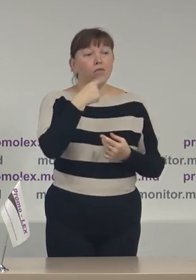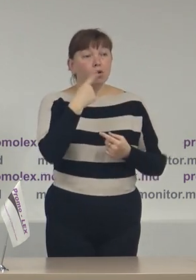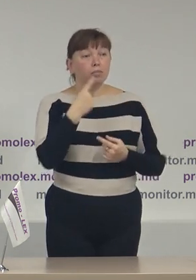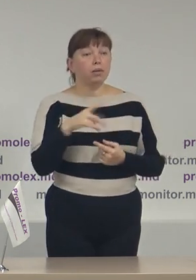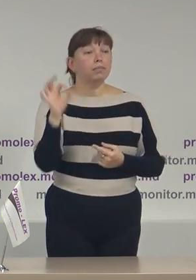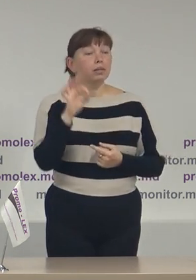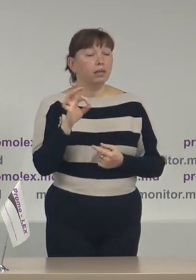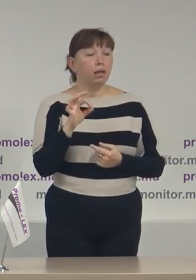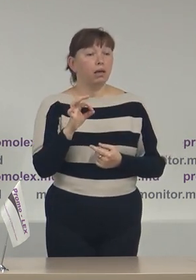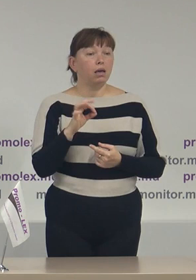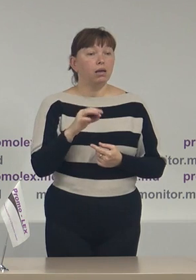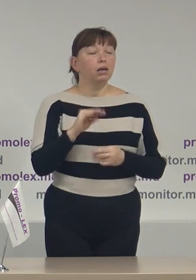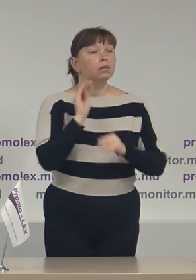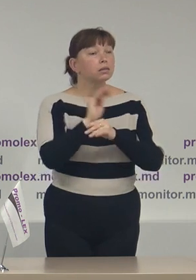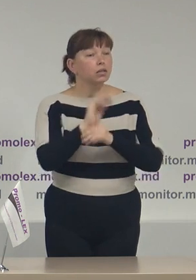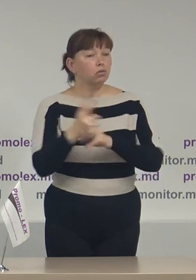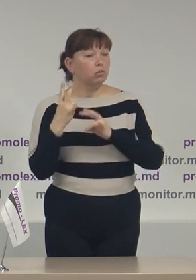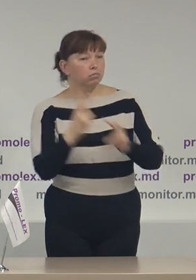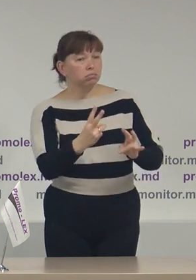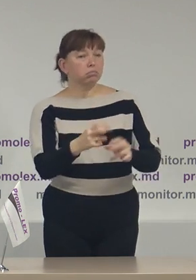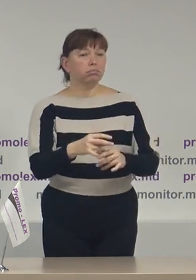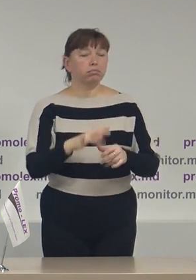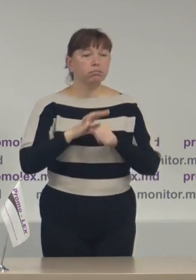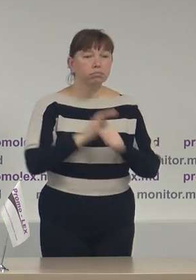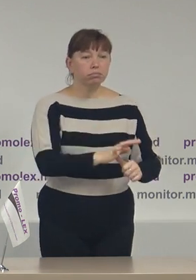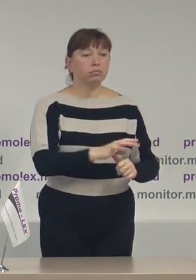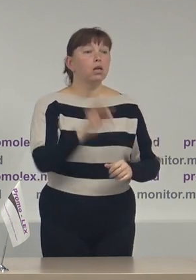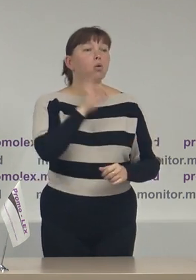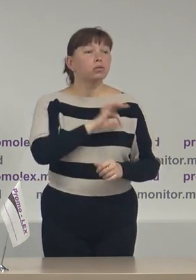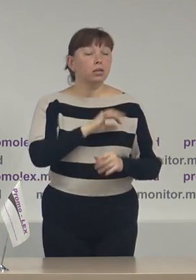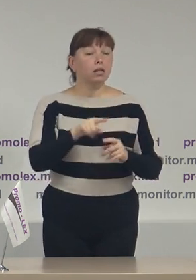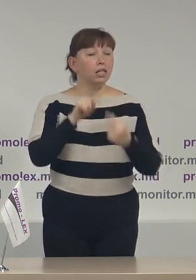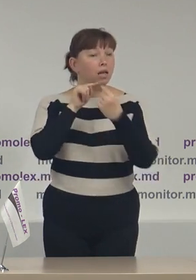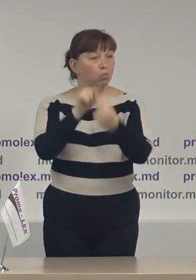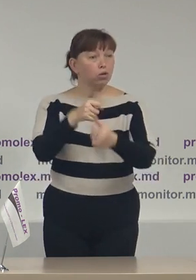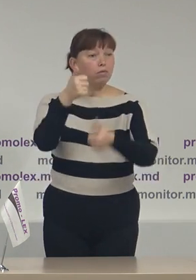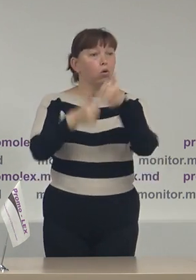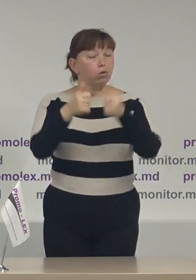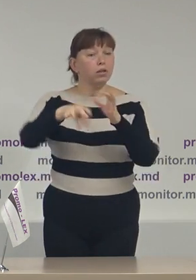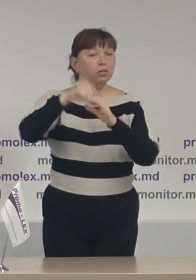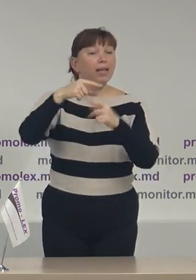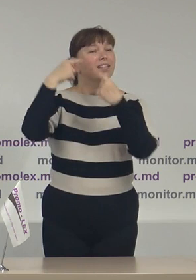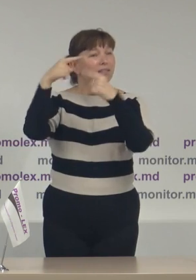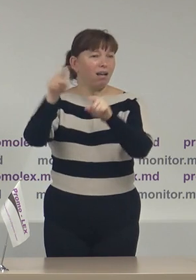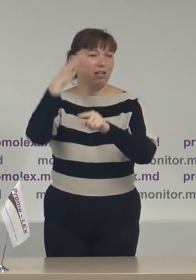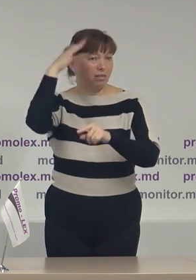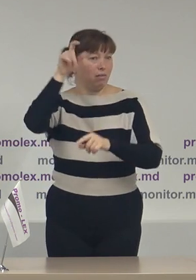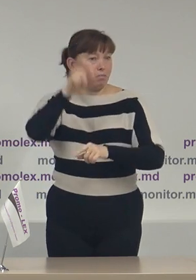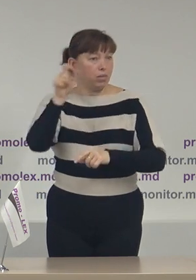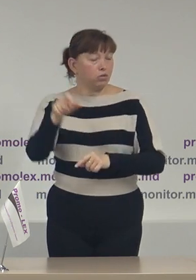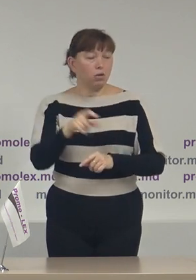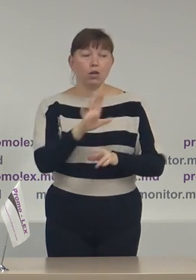faptul că discursul de ură este utilizat împotriva concurenților electorale de alte persoane decât